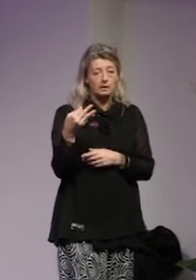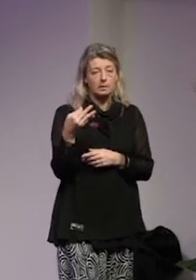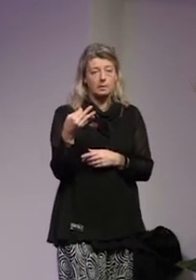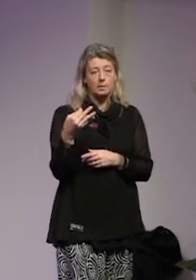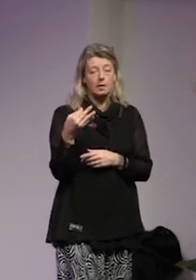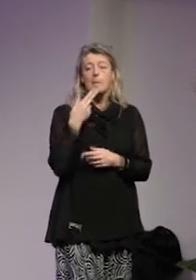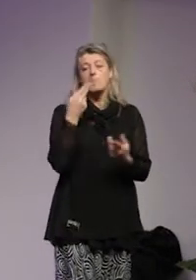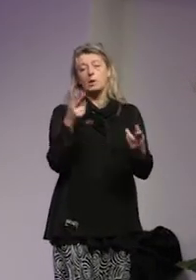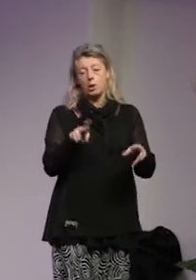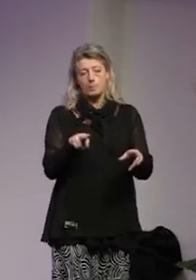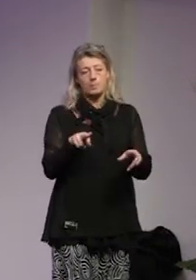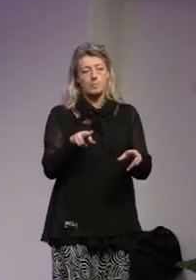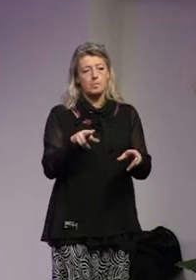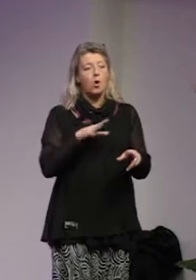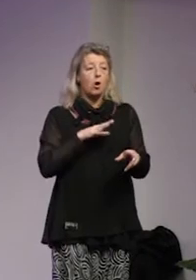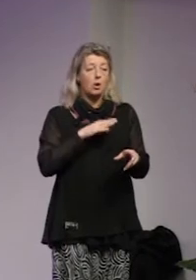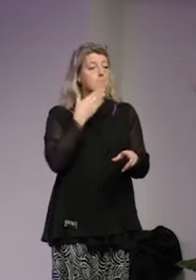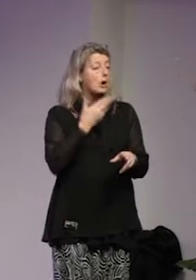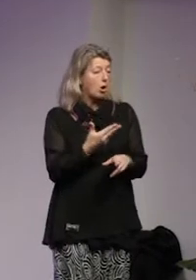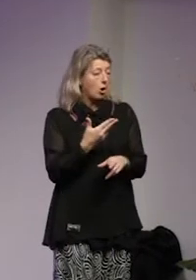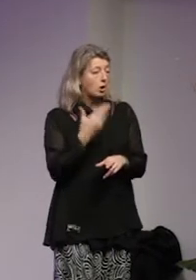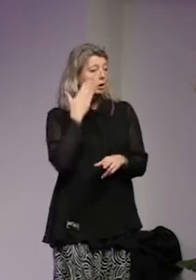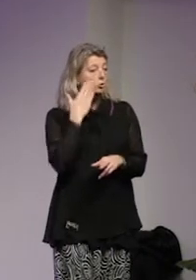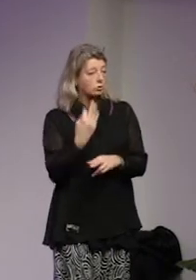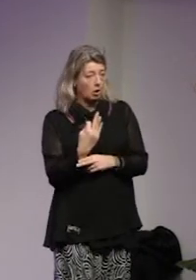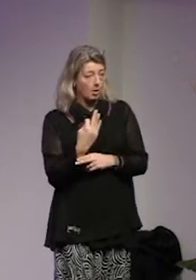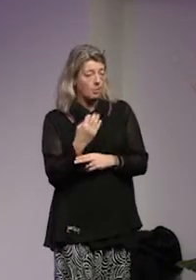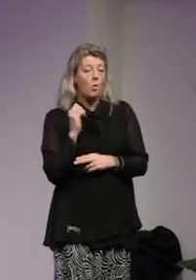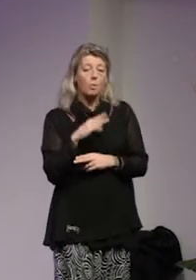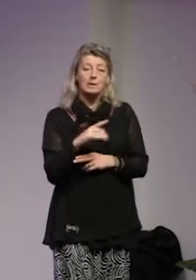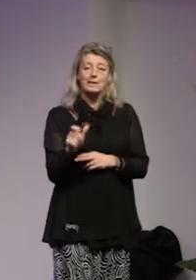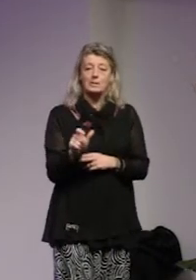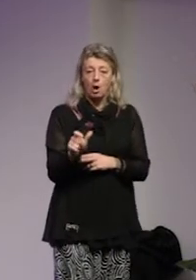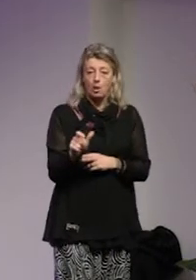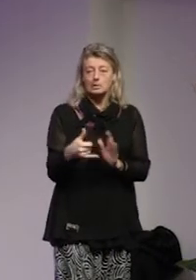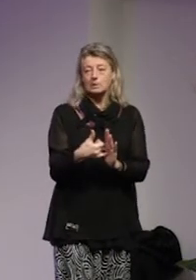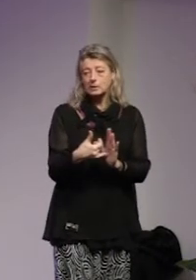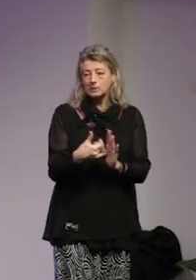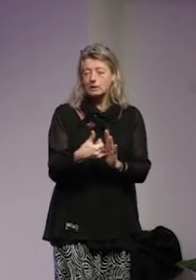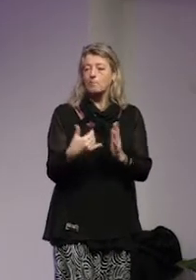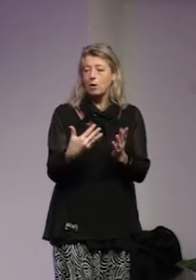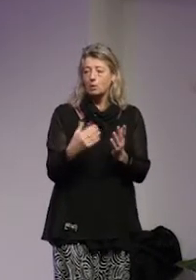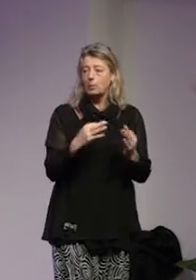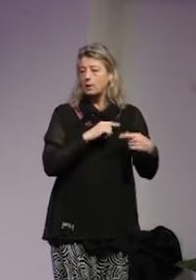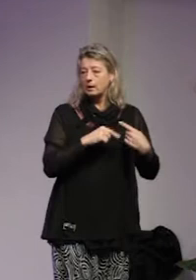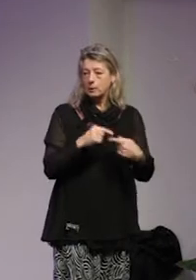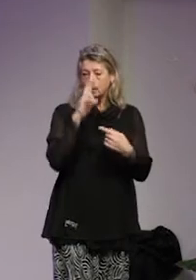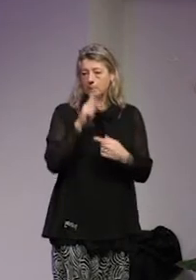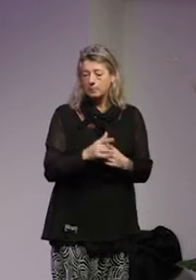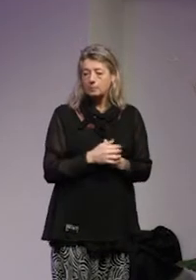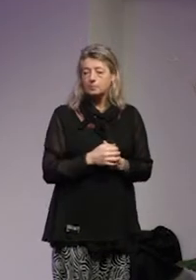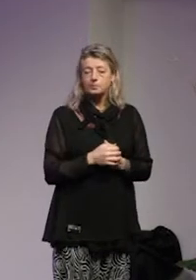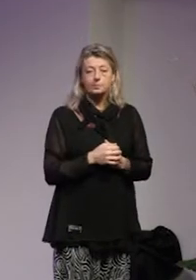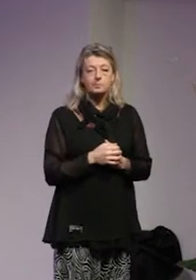bedömdes ha en god kännedom om vad islam och islamisk tradition är